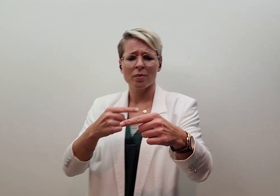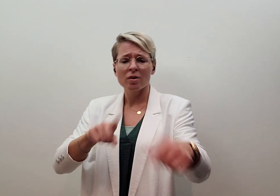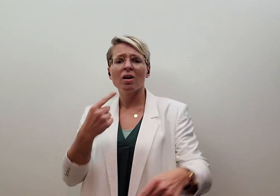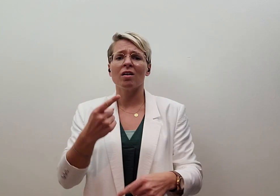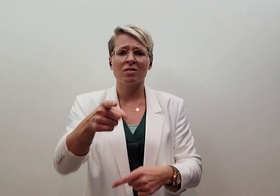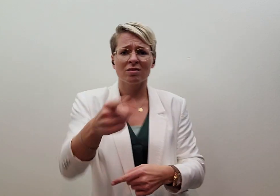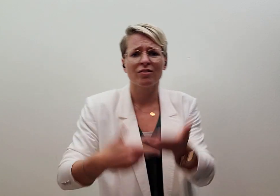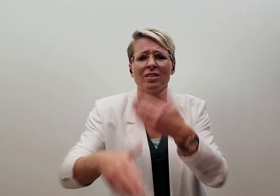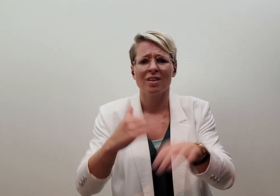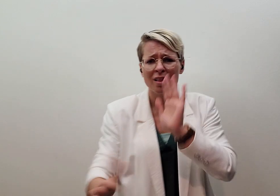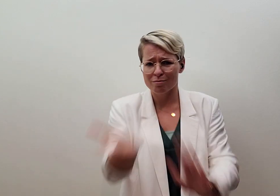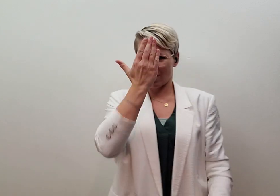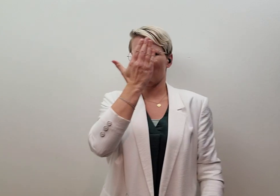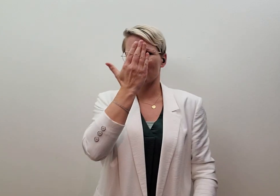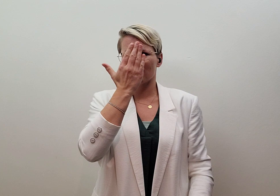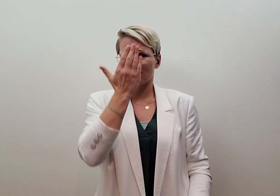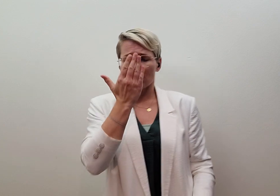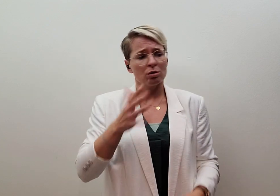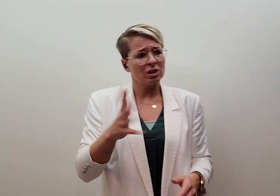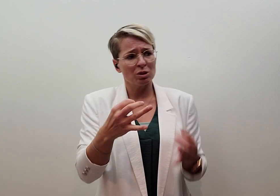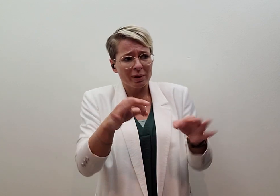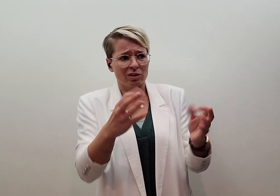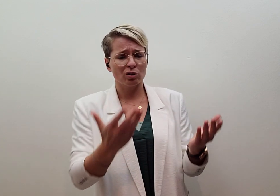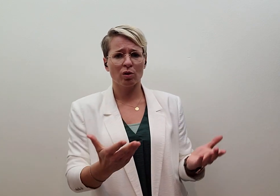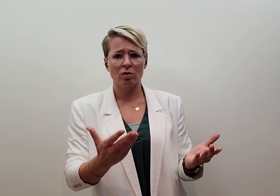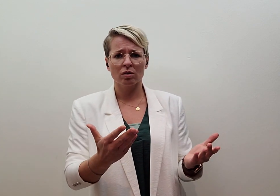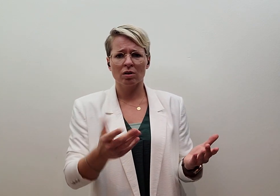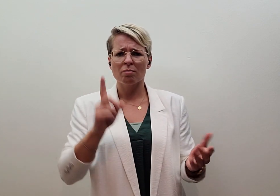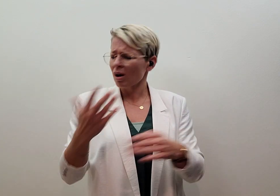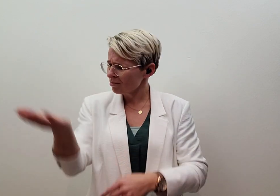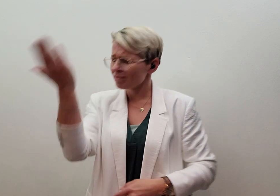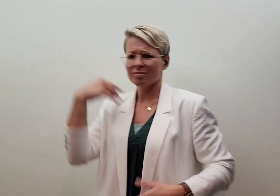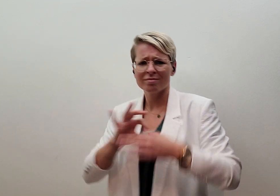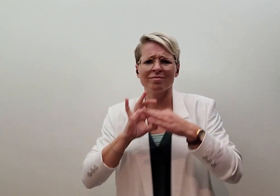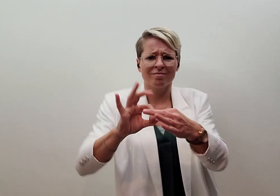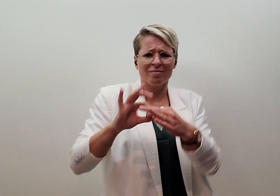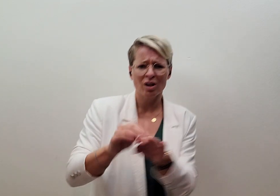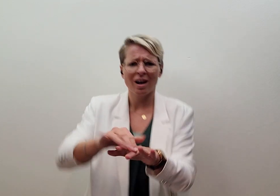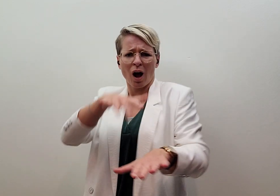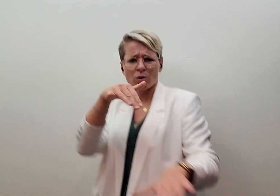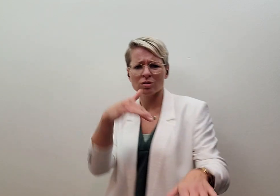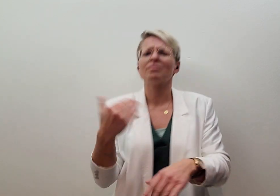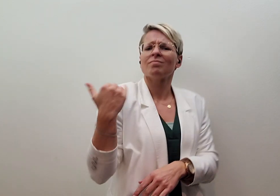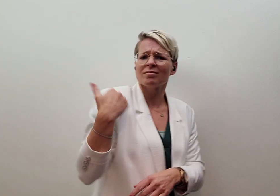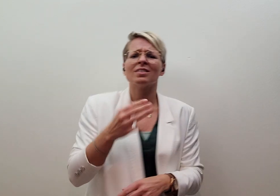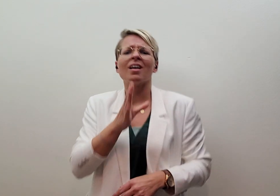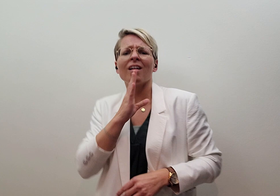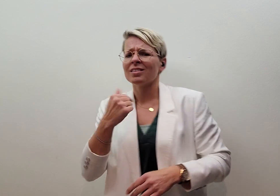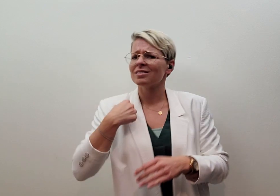Toen kwam jij met de krap, misschien is het beter zo Maar we waren toch gauw, zeg me wel, dat